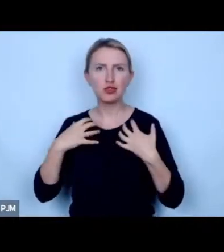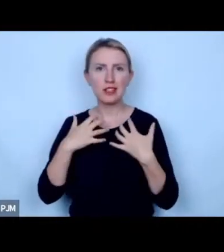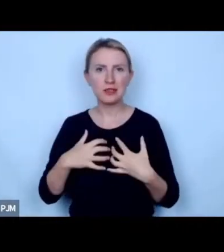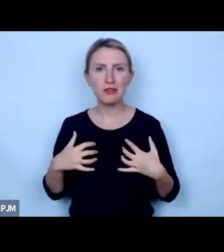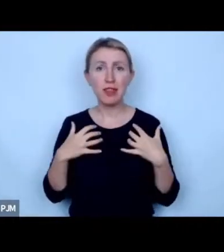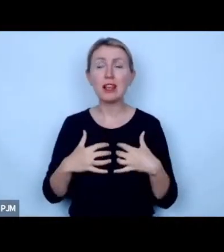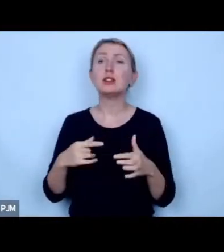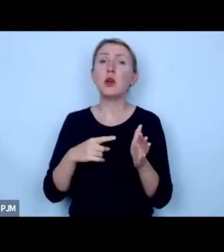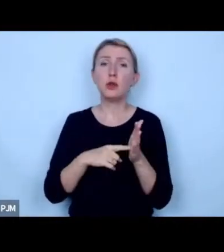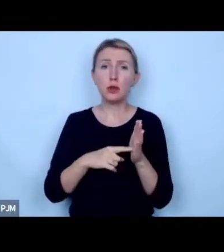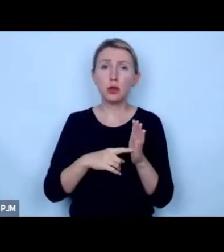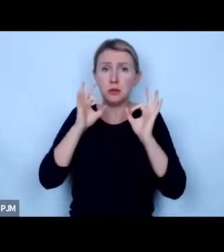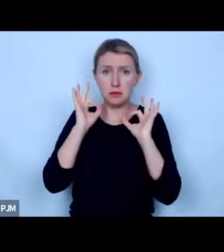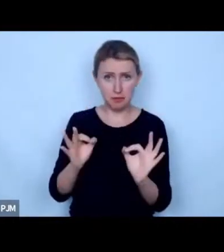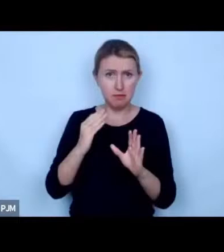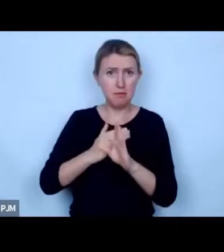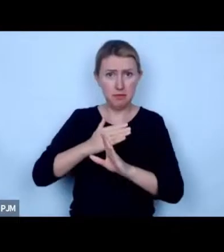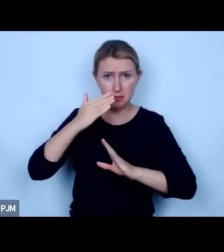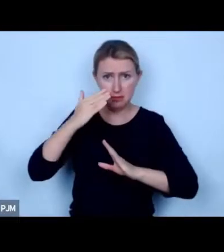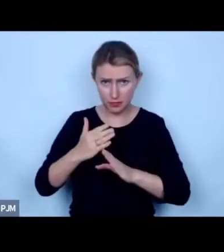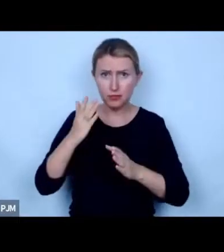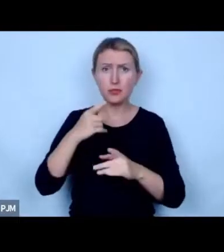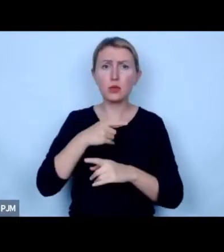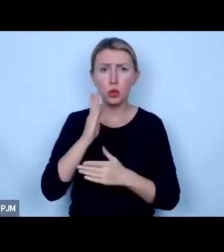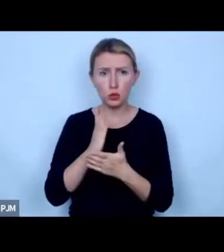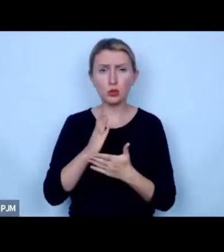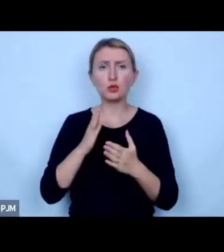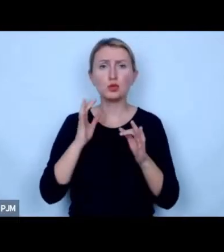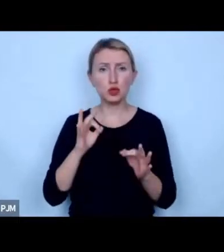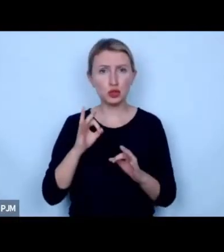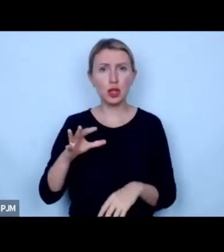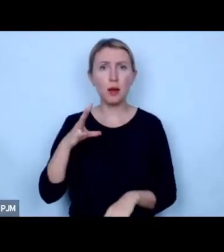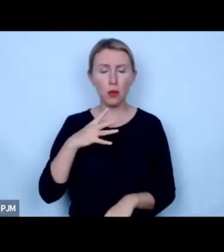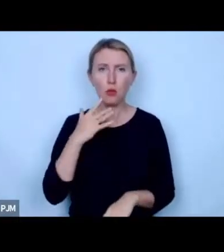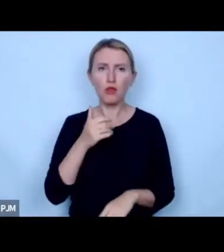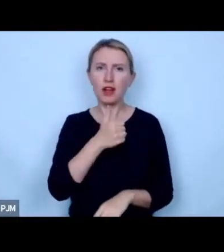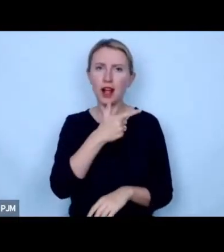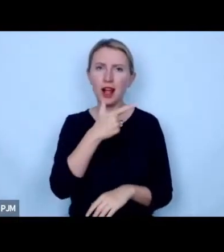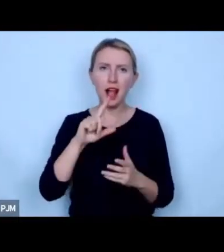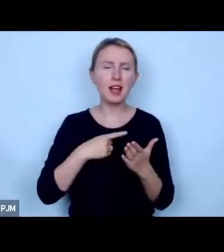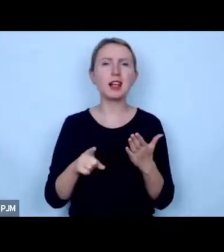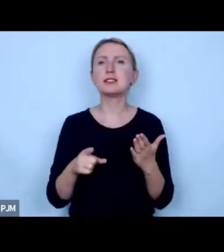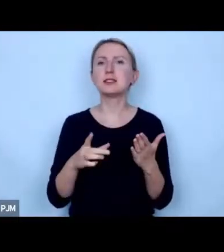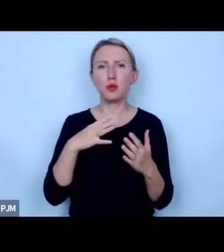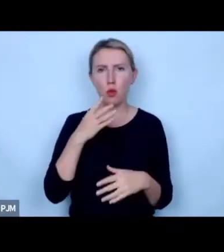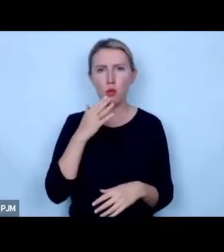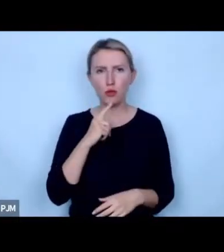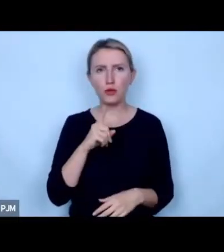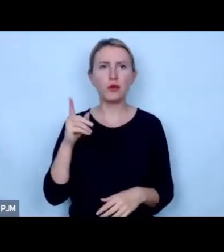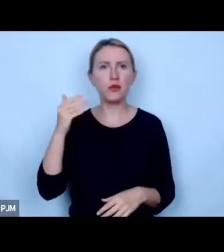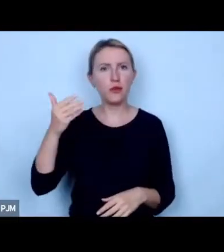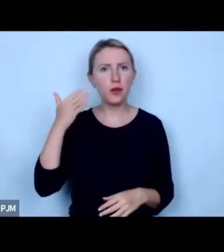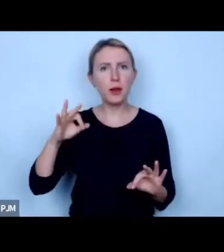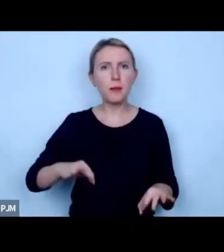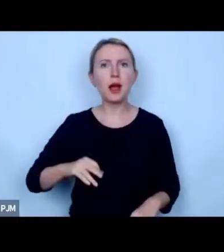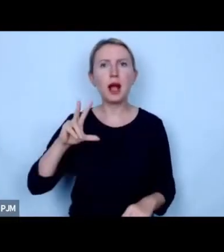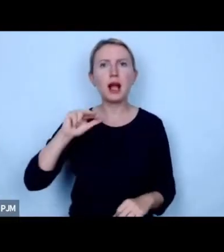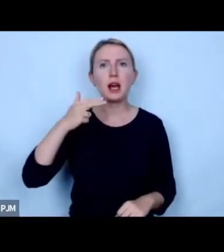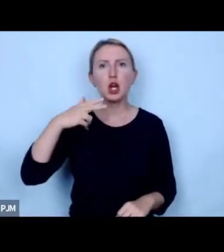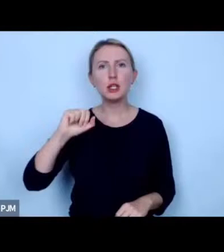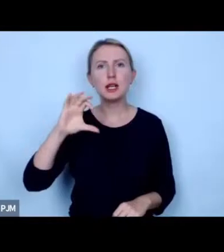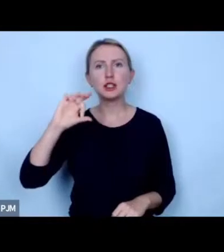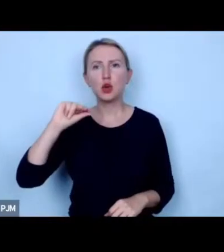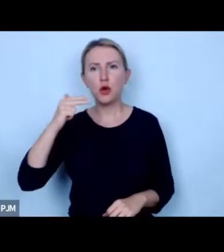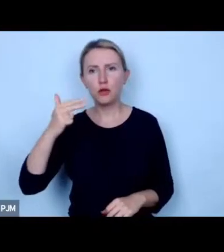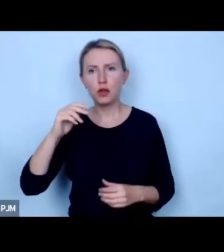oczywiście to jest krok w dobrą stronę tak jak już to dzisiaj wybrzmiało kilkukrotnie chociażby w wypowiedzi pani Karoliny Skowron czy